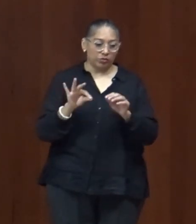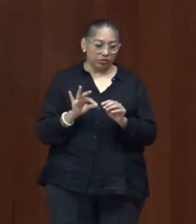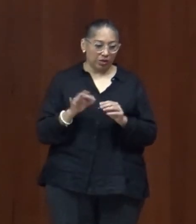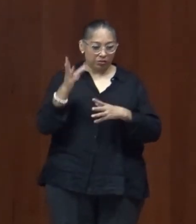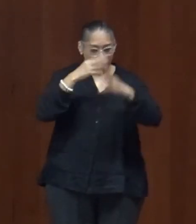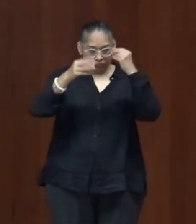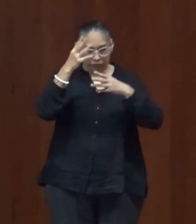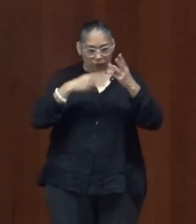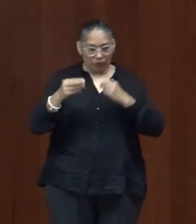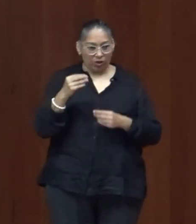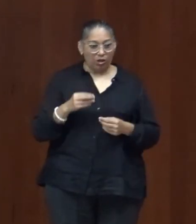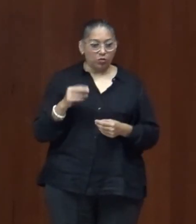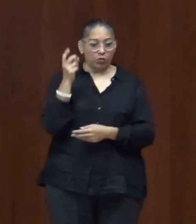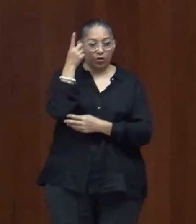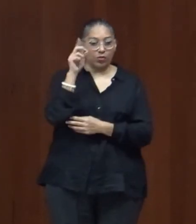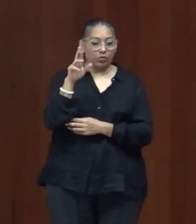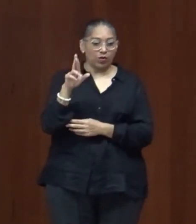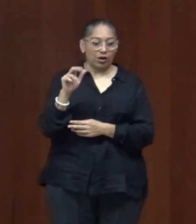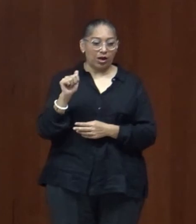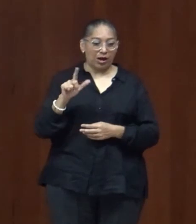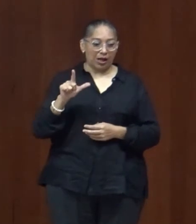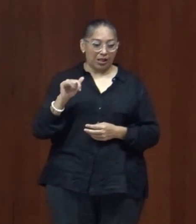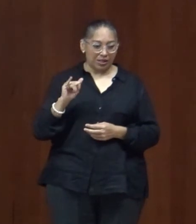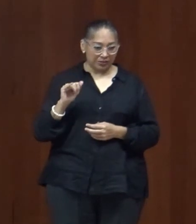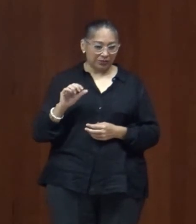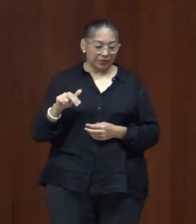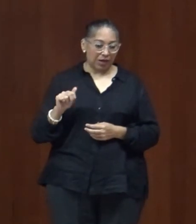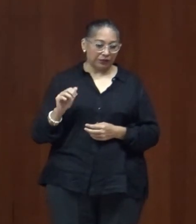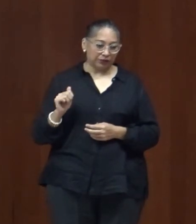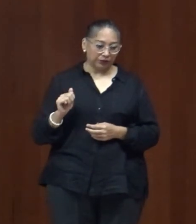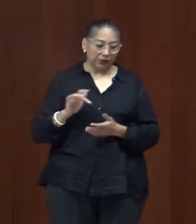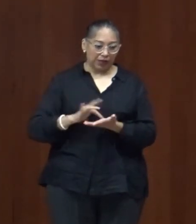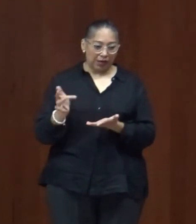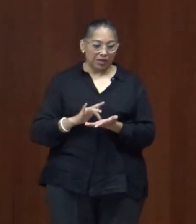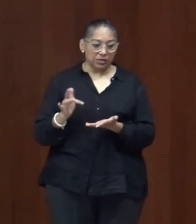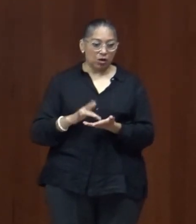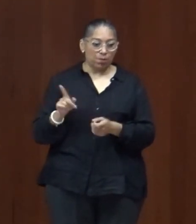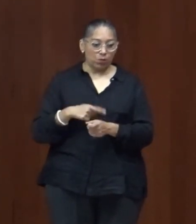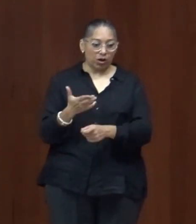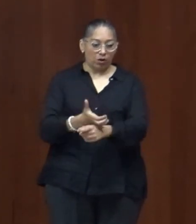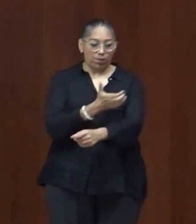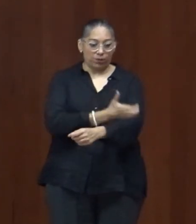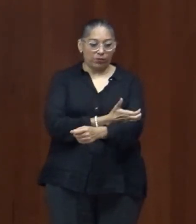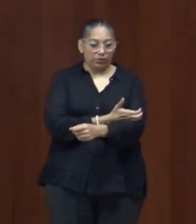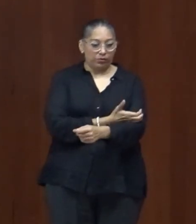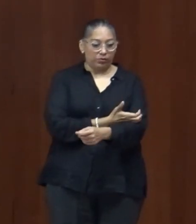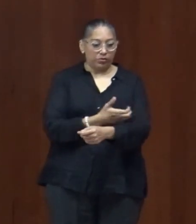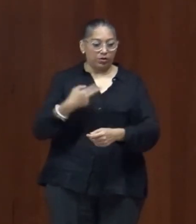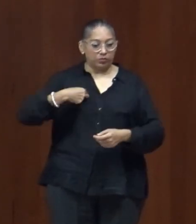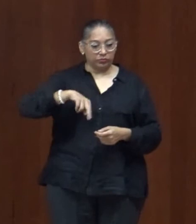acompañarnos siempre en todos los procesos que hemos tenido desde el colegio sobre todo la